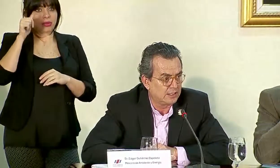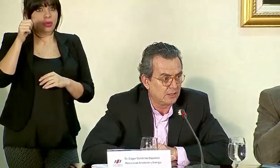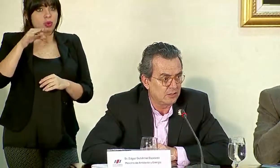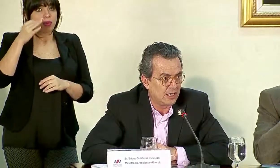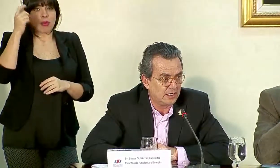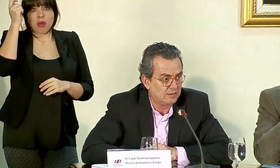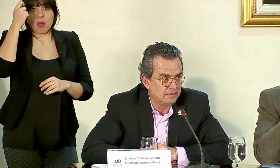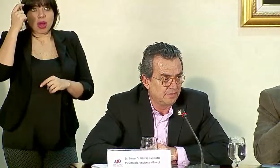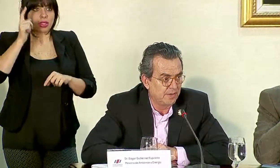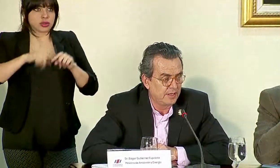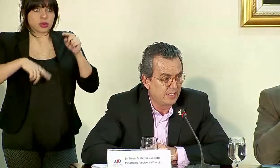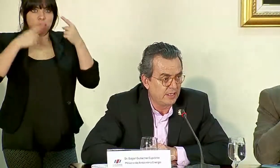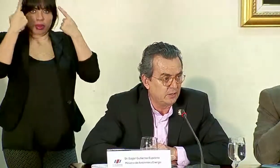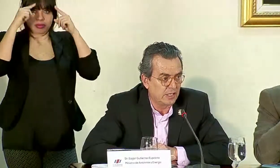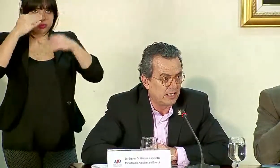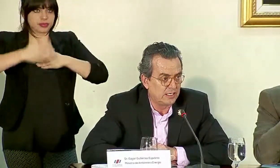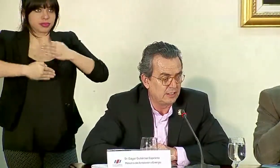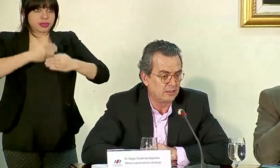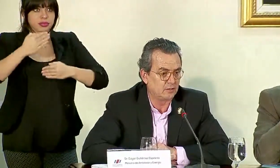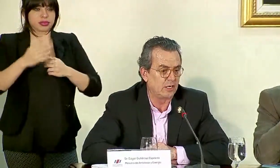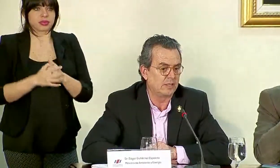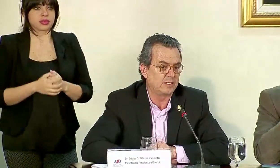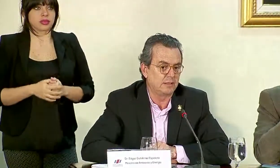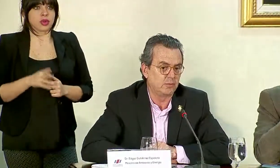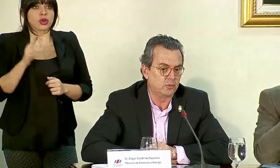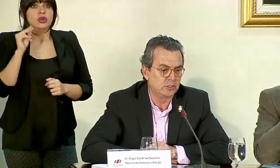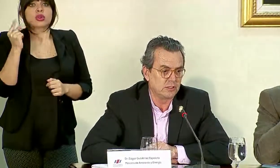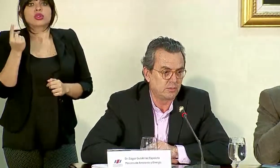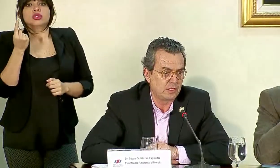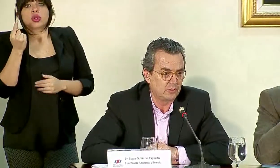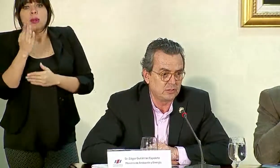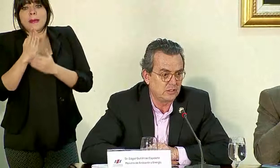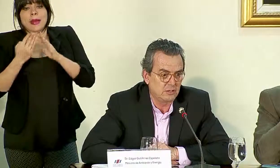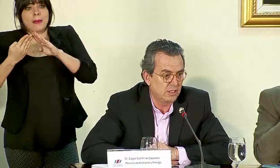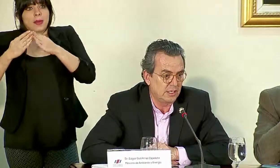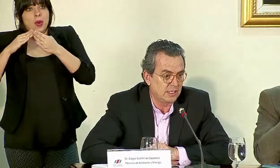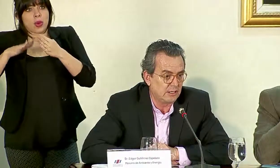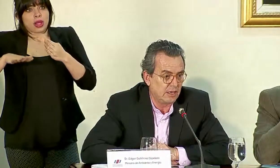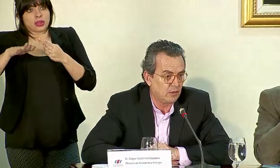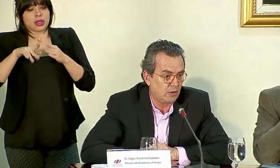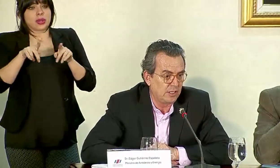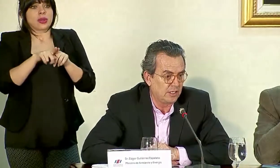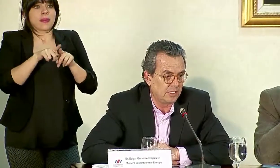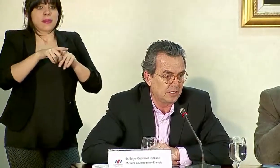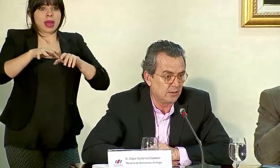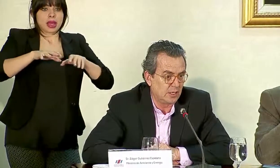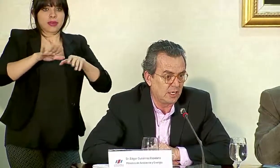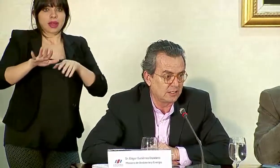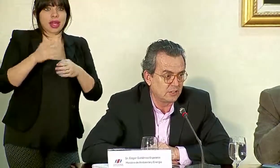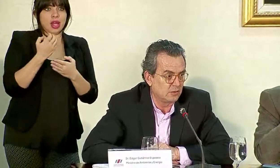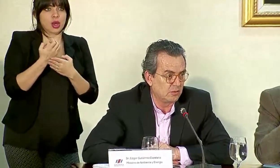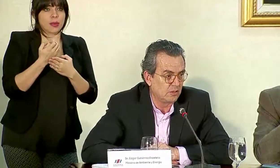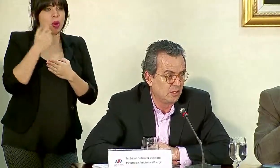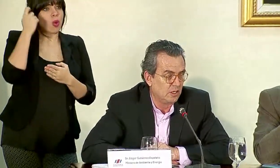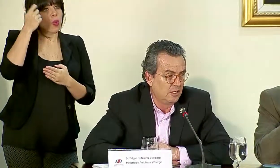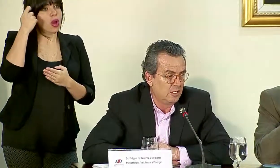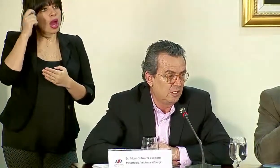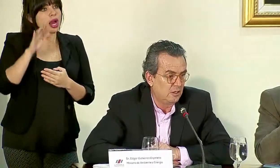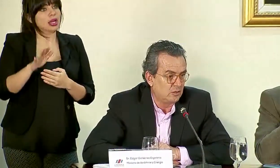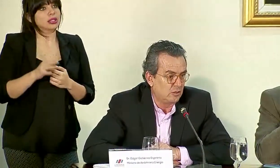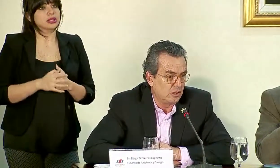forma, Guanacaste no sale. Y no sale no solamente desde el punto de vista de población, sino de actividad económica. Guanacaste es